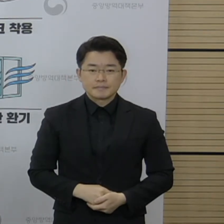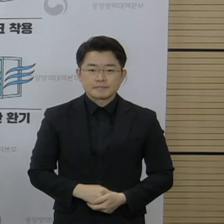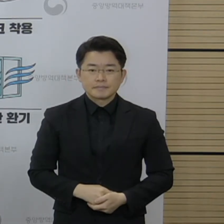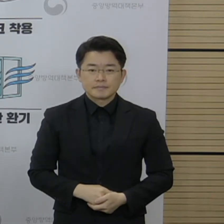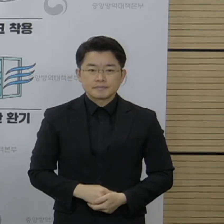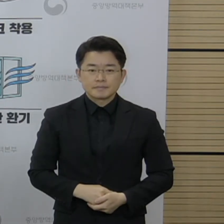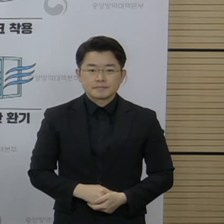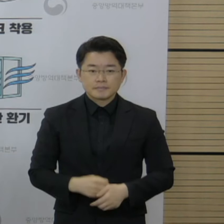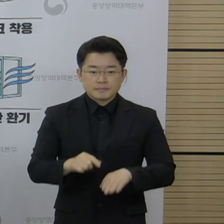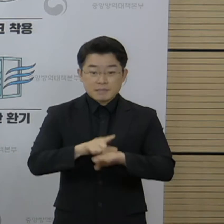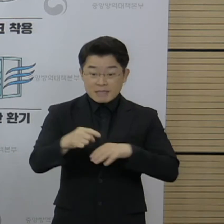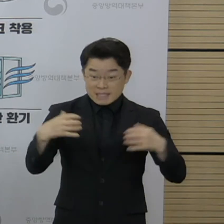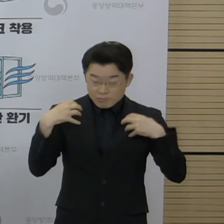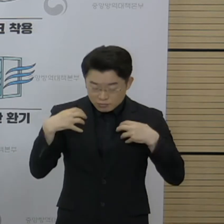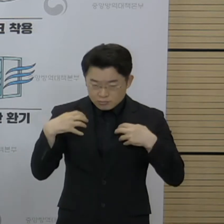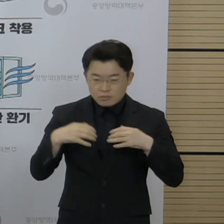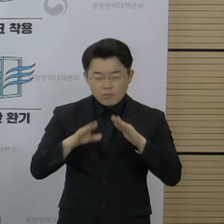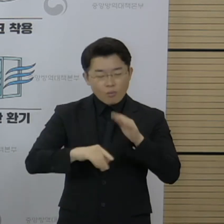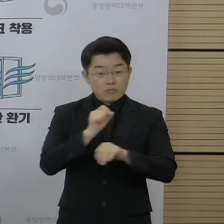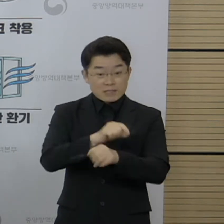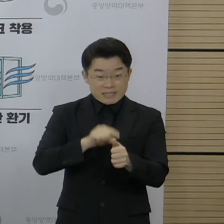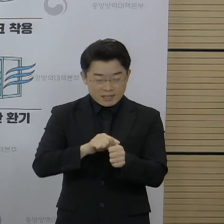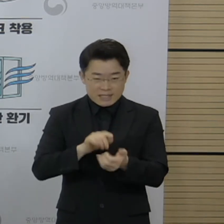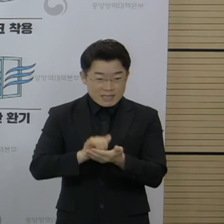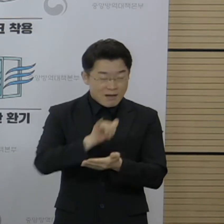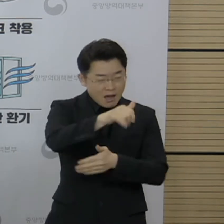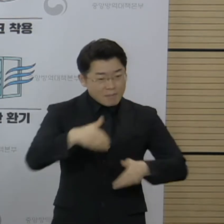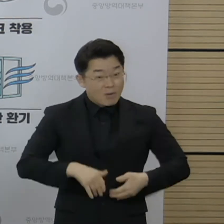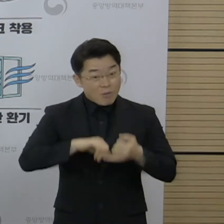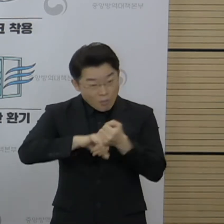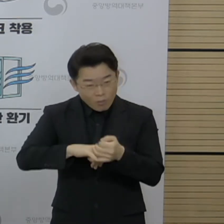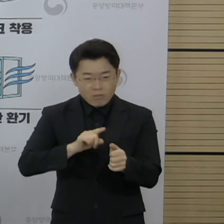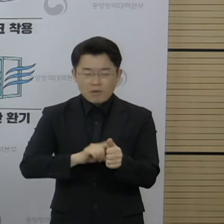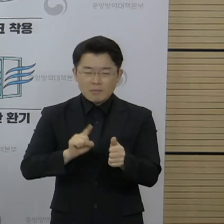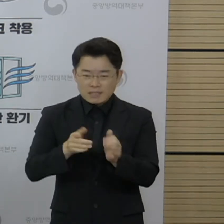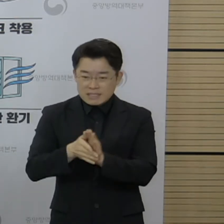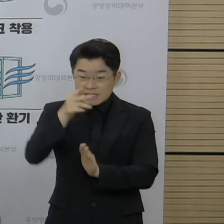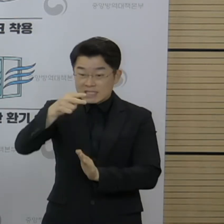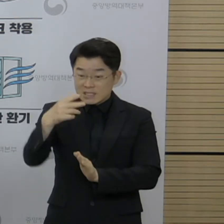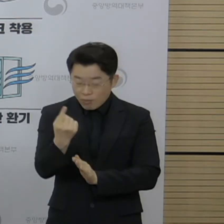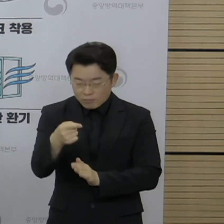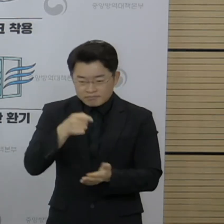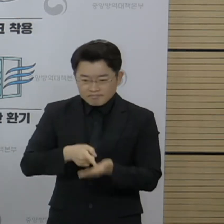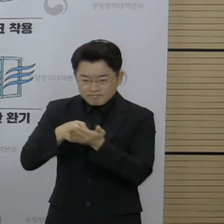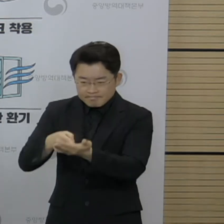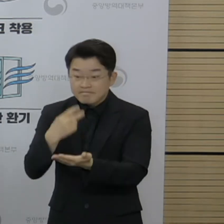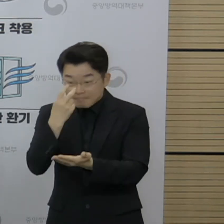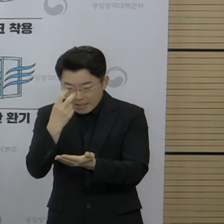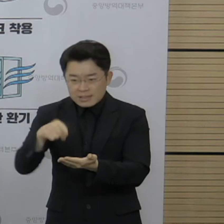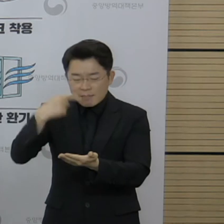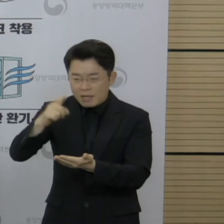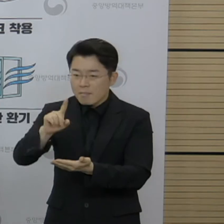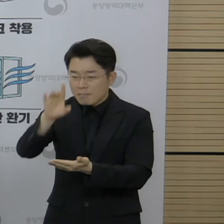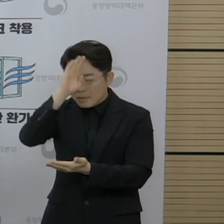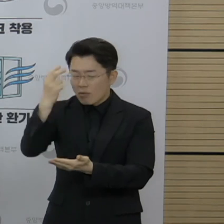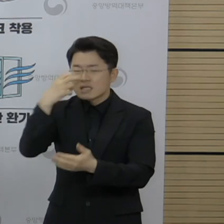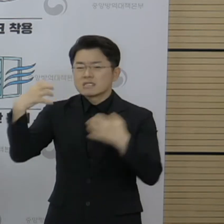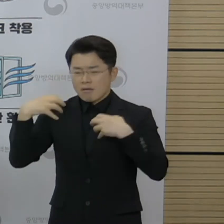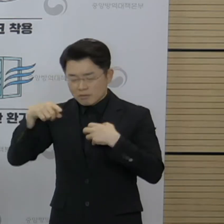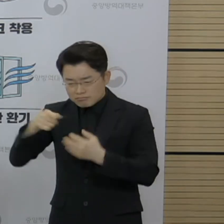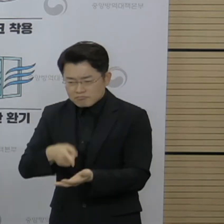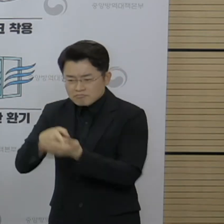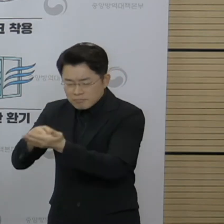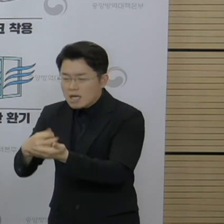필수 공모 출장자도 현재는 시도에서 심사 후 질병관리청의 승인 절차를 진행하였으나